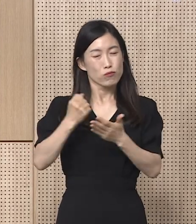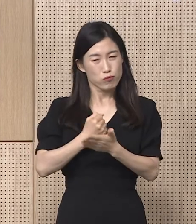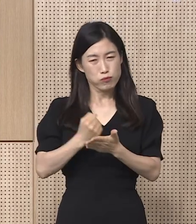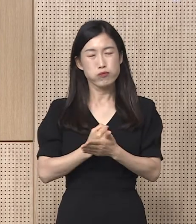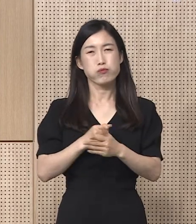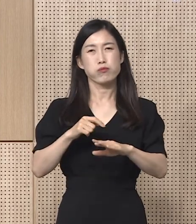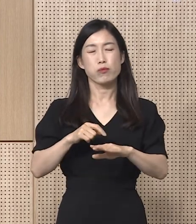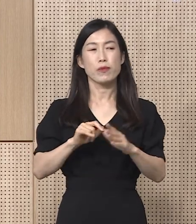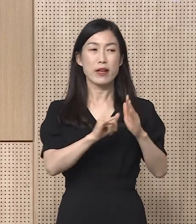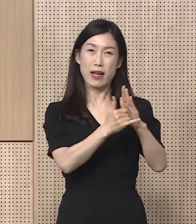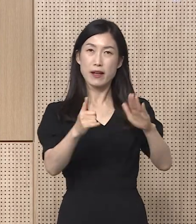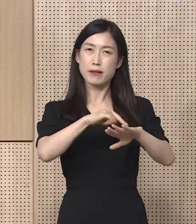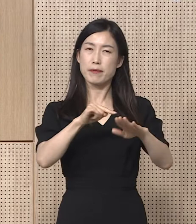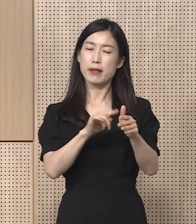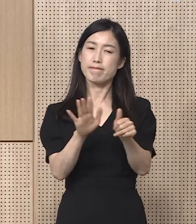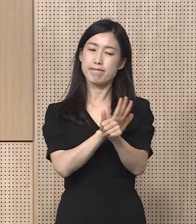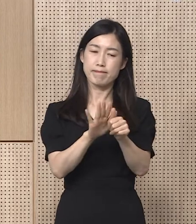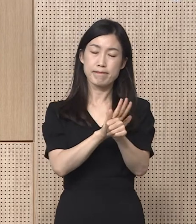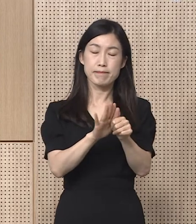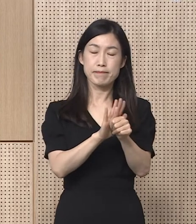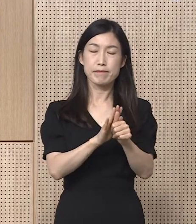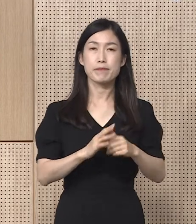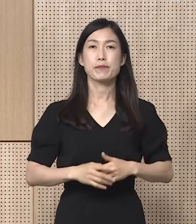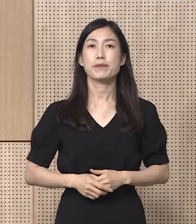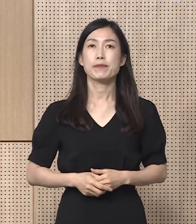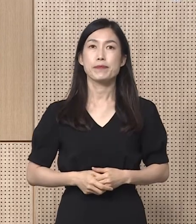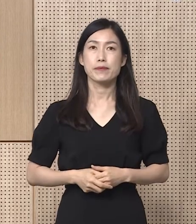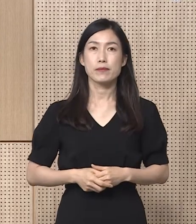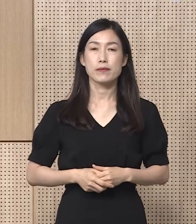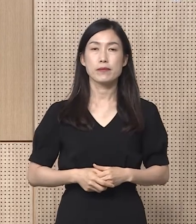빌며 유가족분들께 깊은 애도의 말씀을 드립니다.